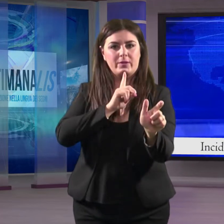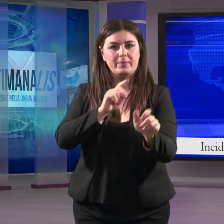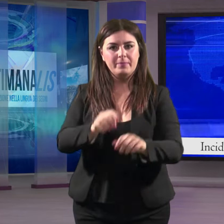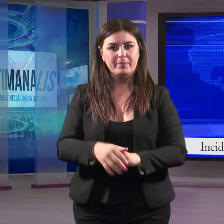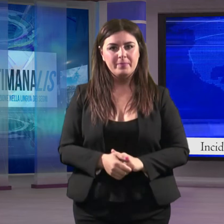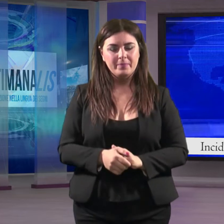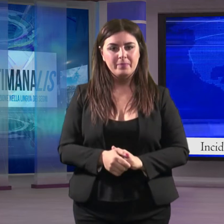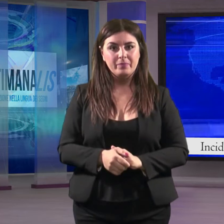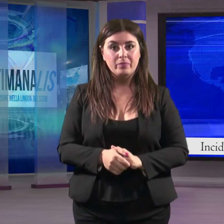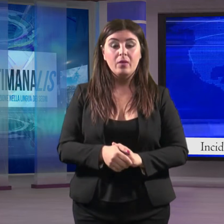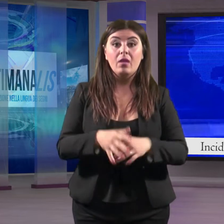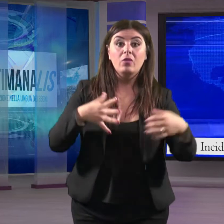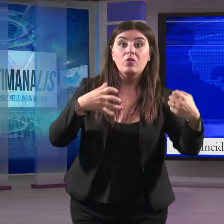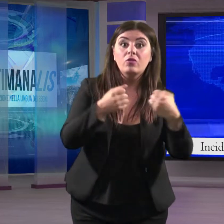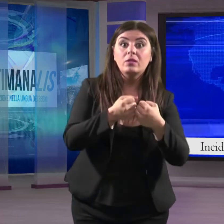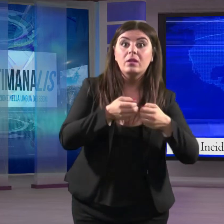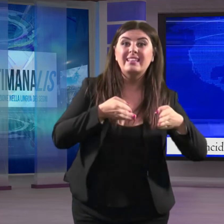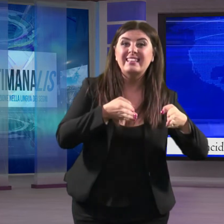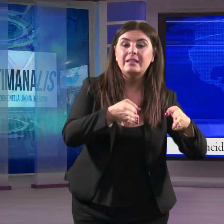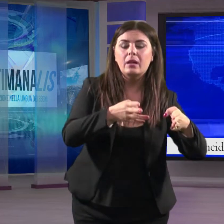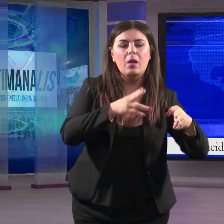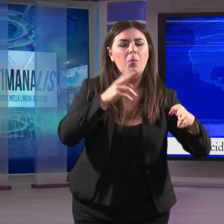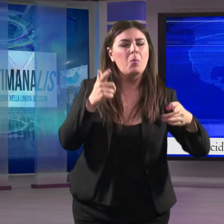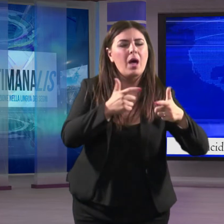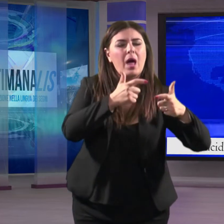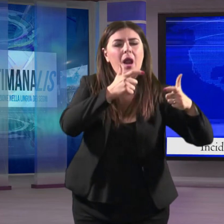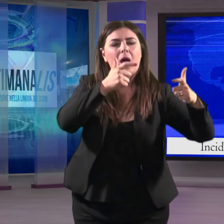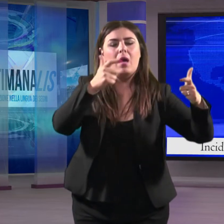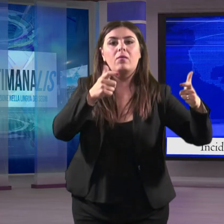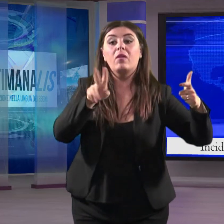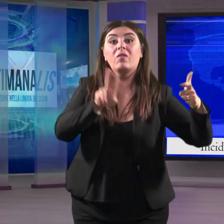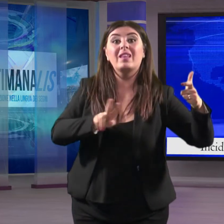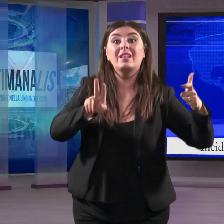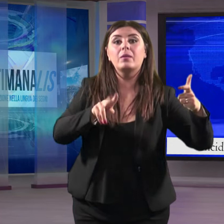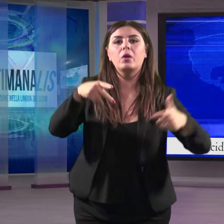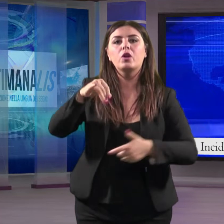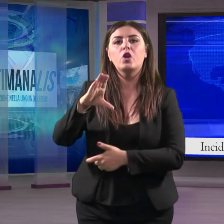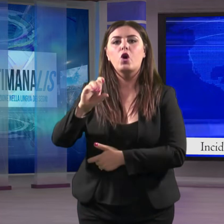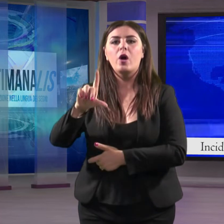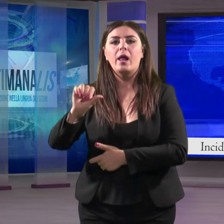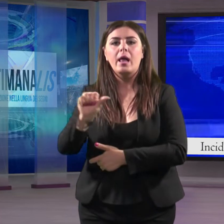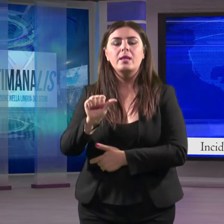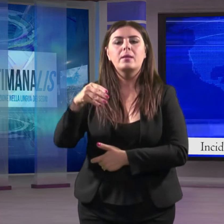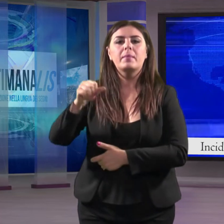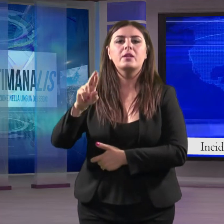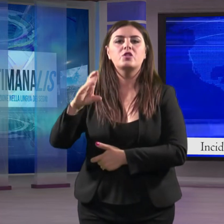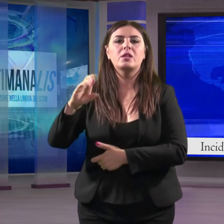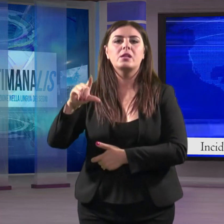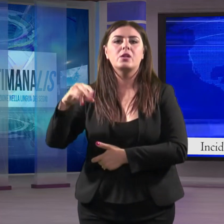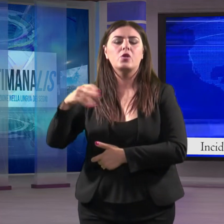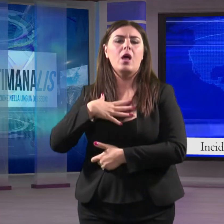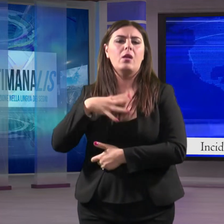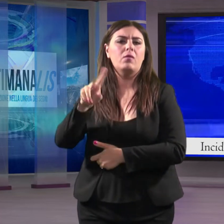Ancora un incidente stradale mortale. Questa volta la vittima è Nicolas Marcellino, di 21 anni,